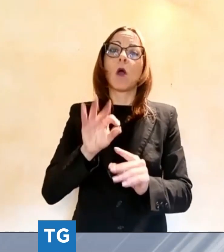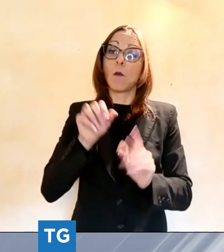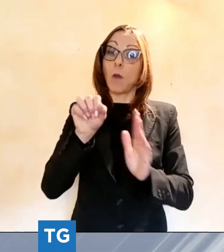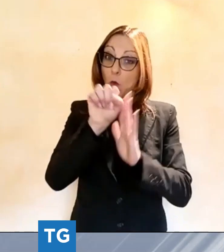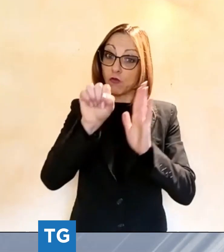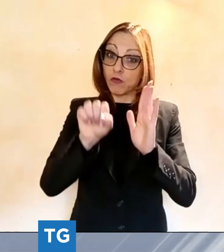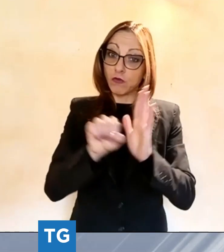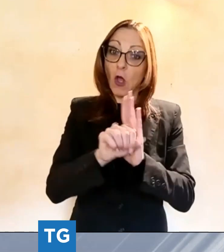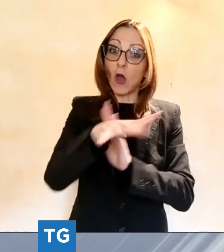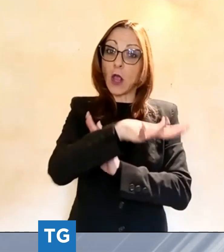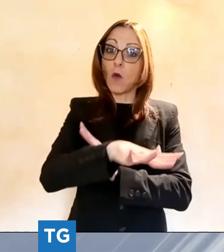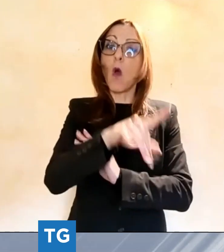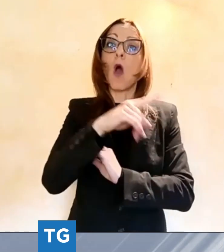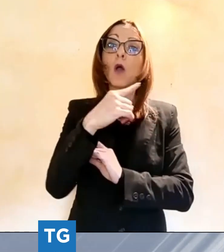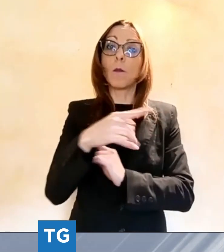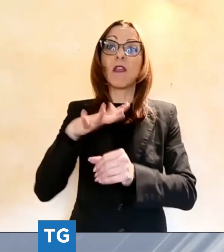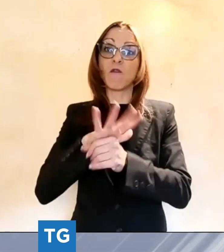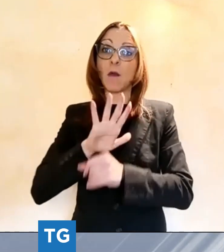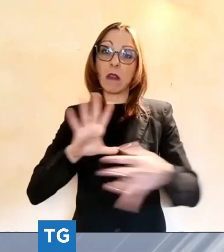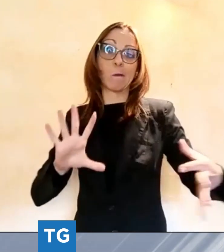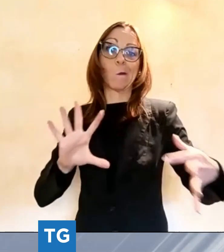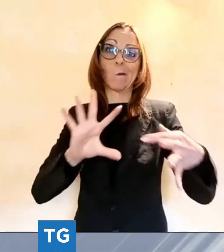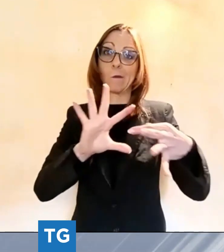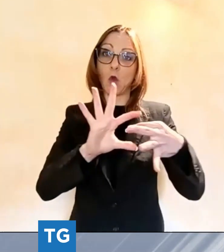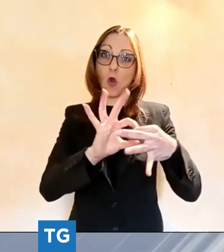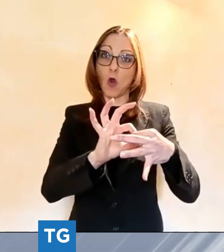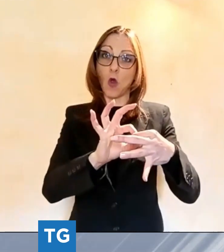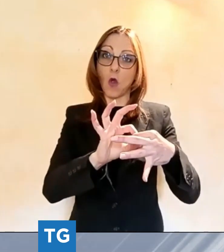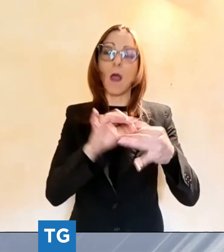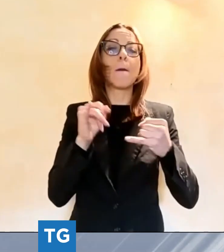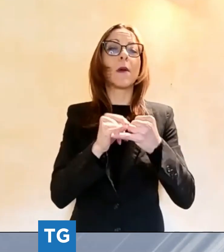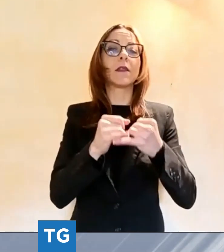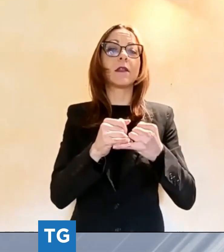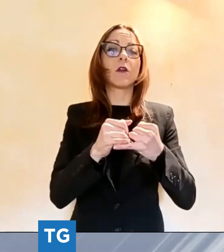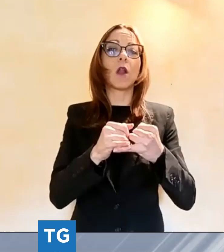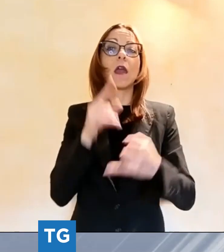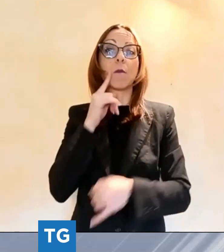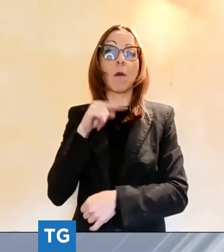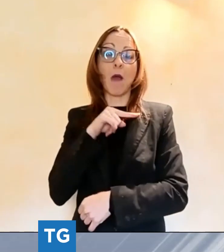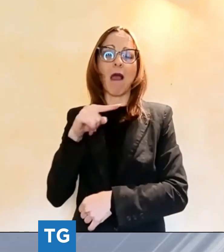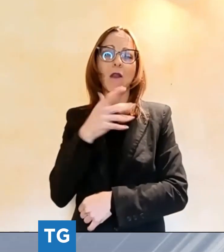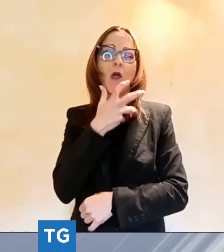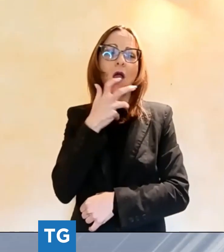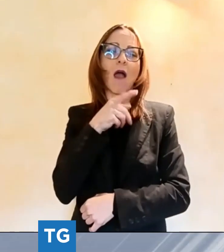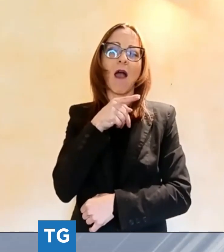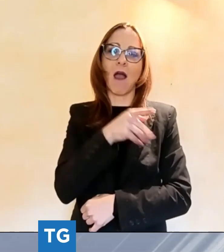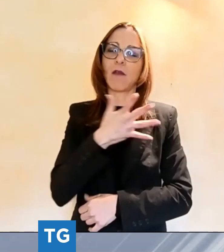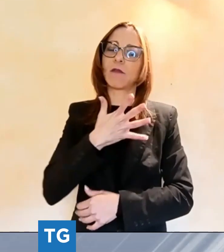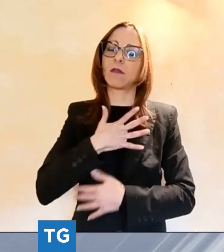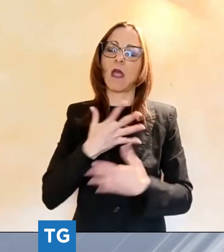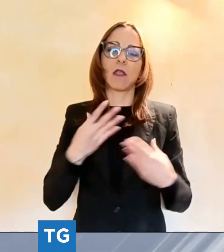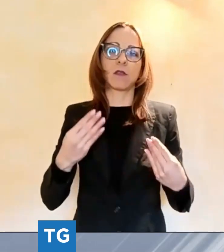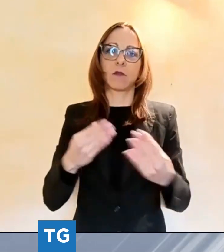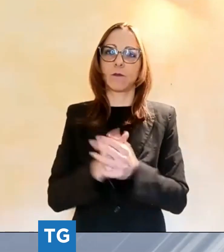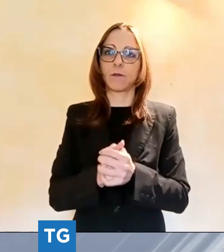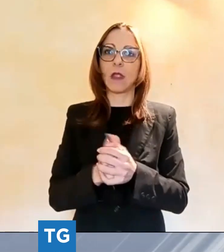famiglia di in particolare a cui era affezionato il padre Guelfo. All'operazione ha collaborato anche l'amministrazione comunale proprietaria dell